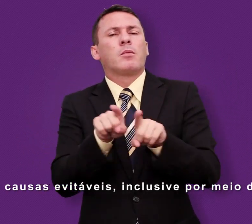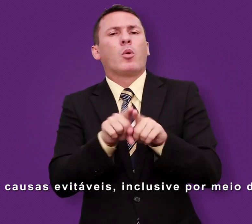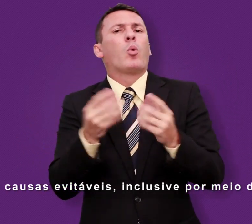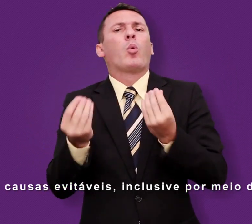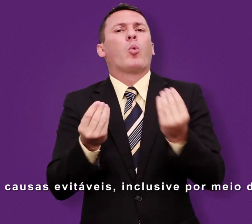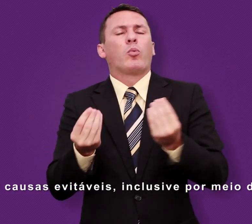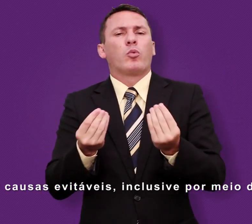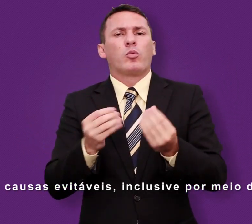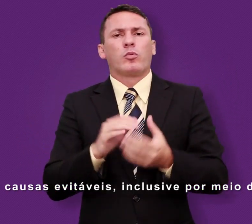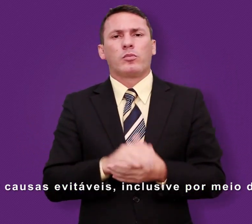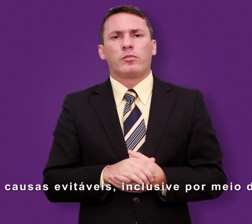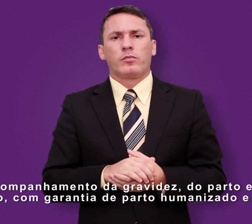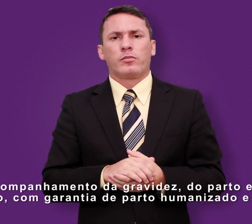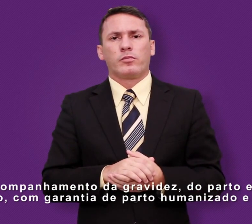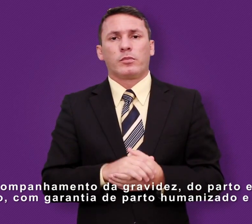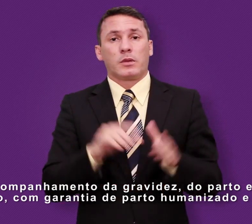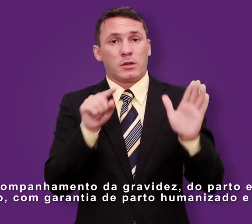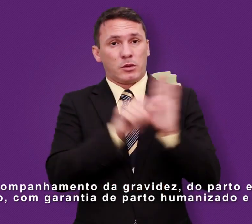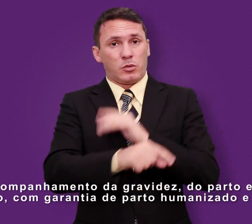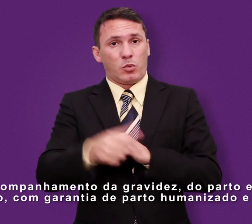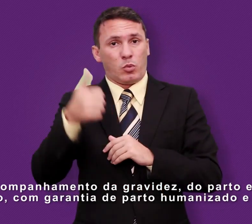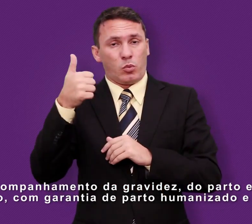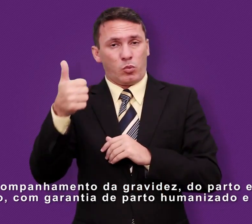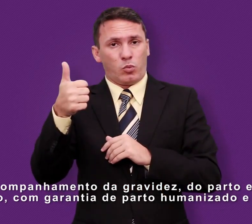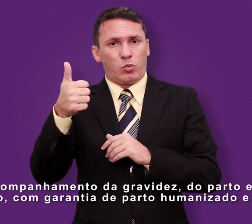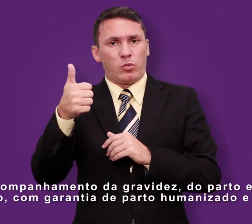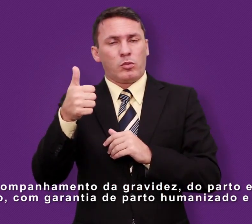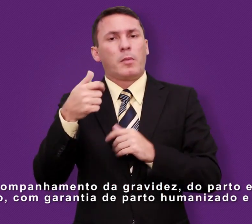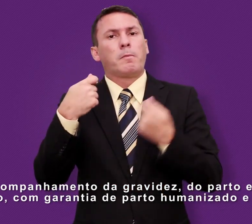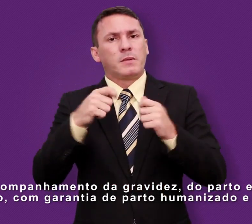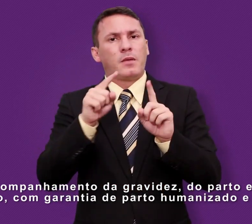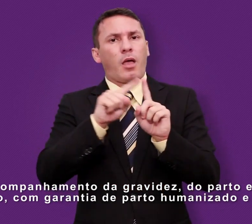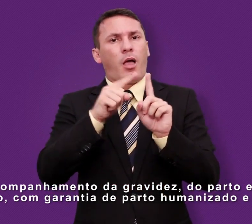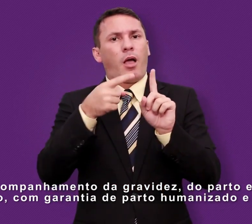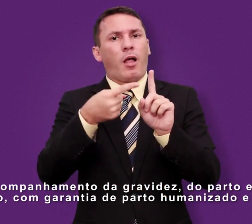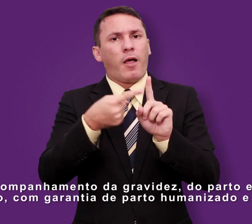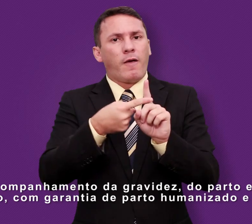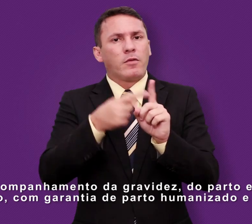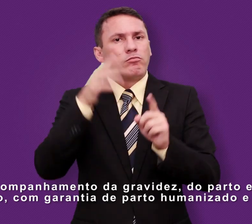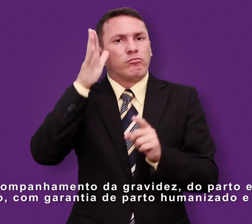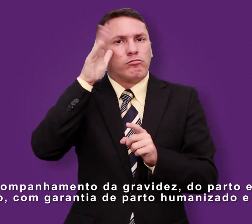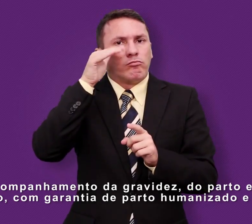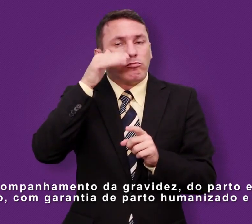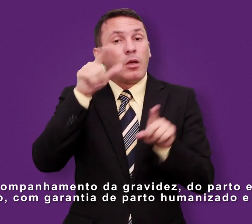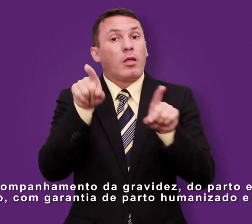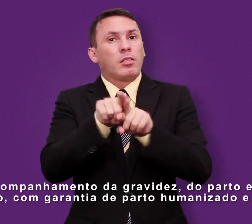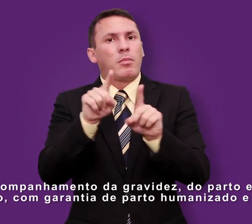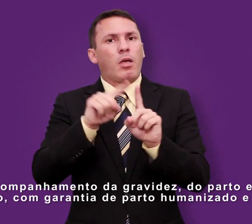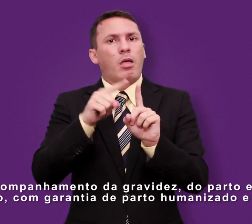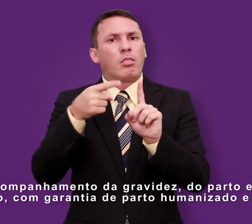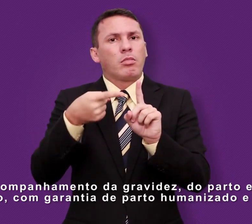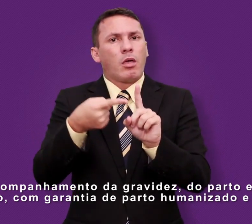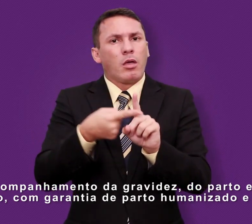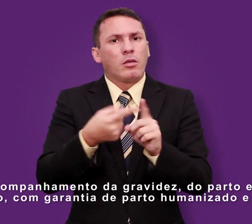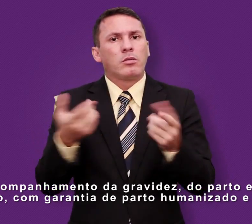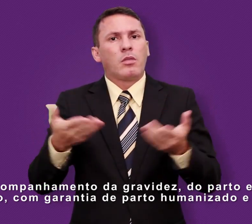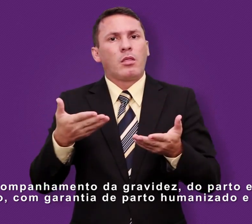de... Inciso 1. Acompanhamento da gravidez, do parto e do puerpério com garantia de